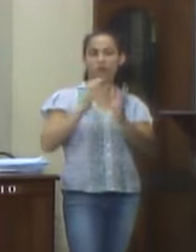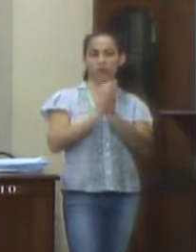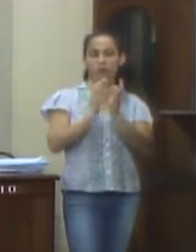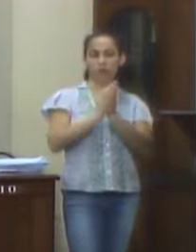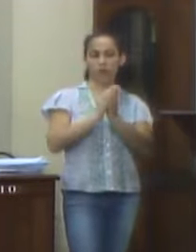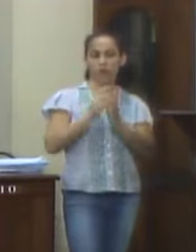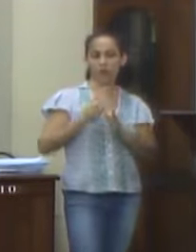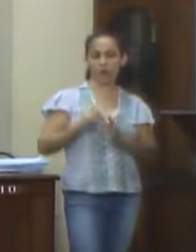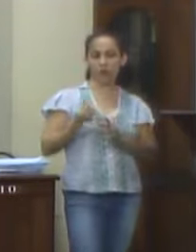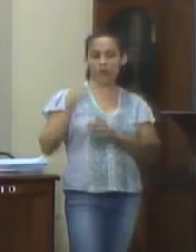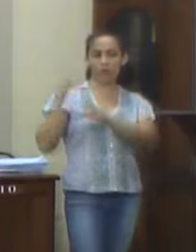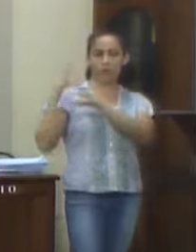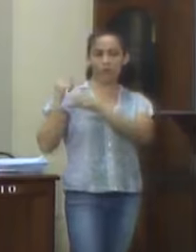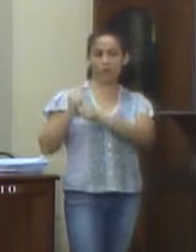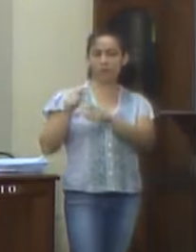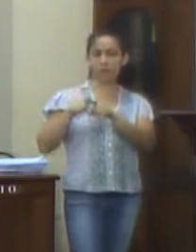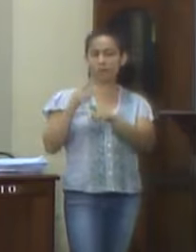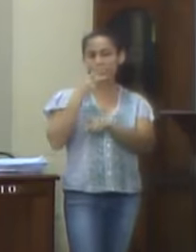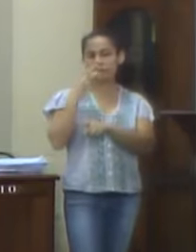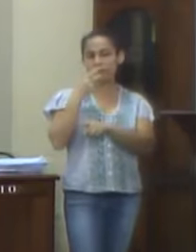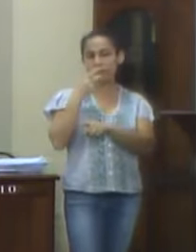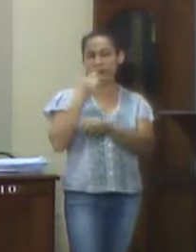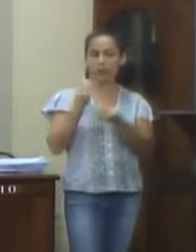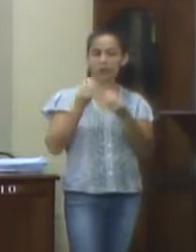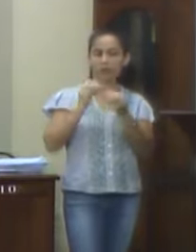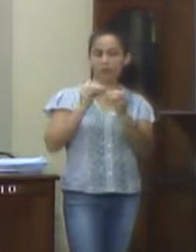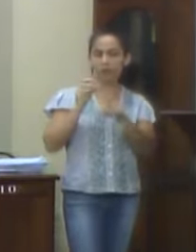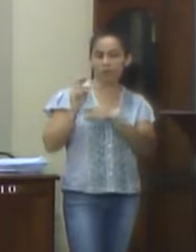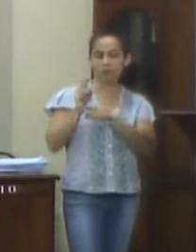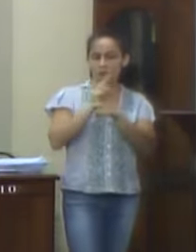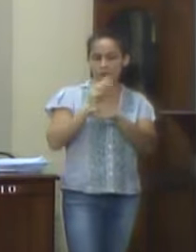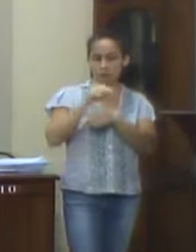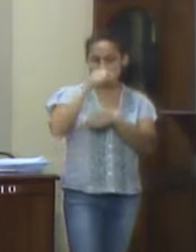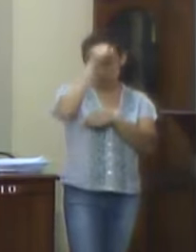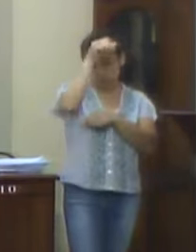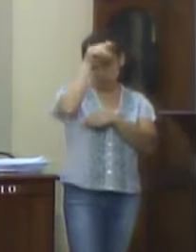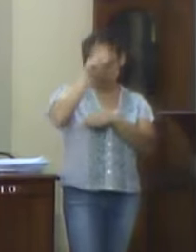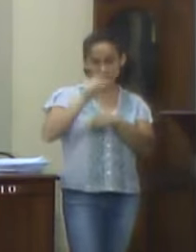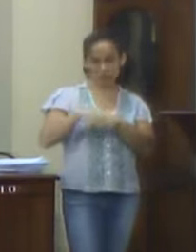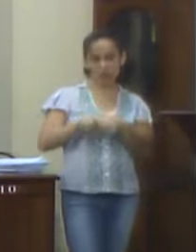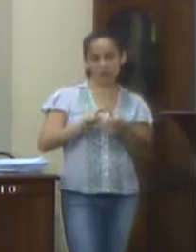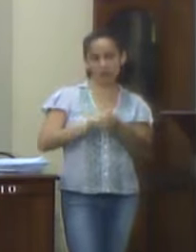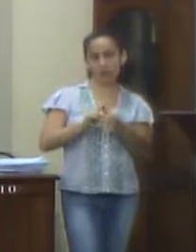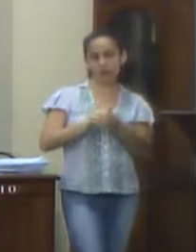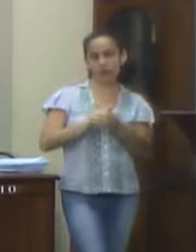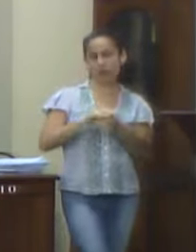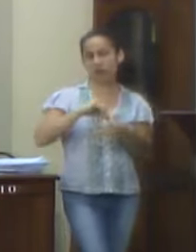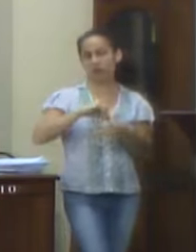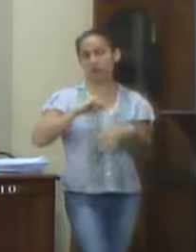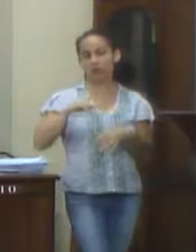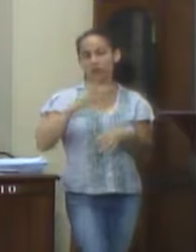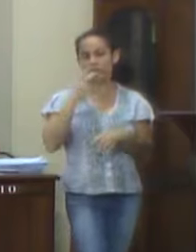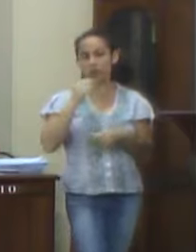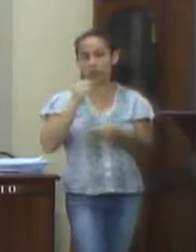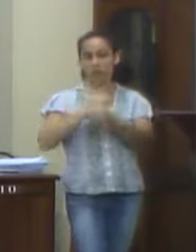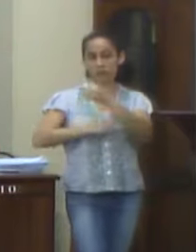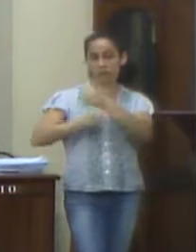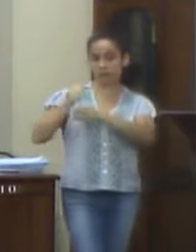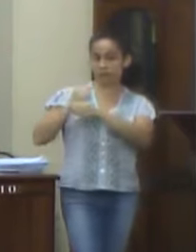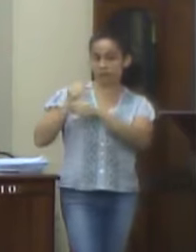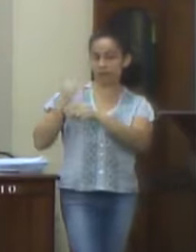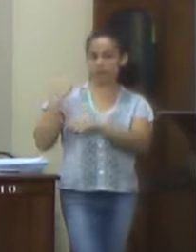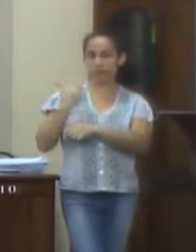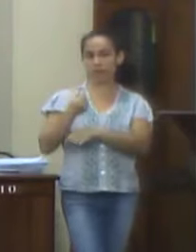Orçamento apresenta a seguir análise sobre as contas de governo do município de Valença, relativo ao exercício de 2017,